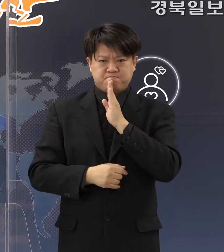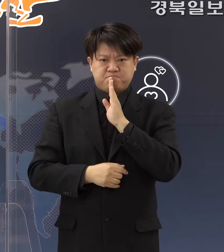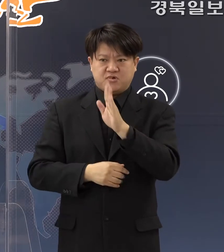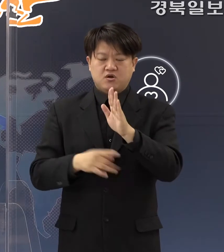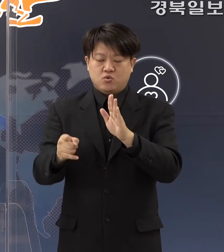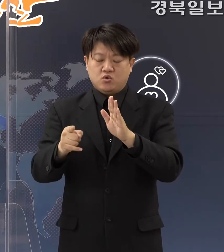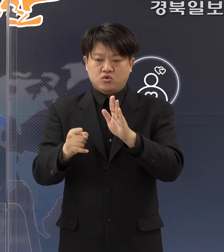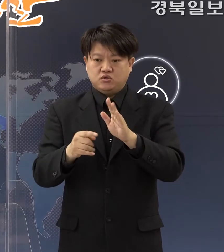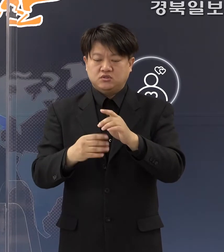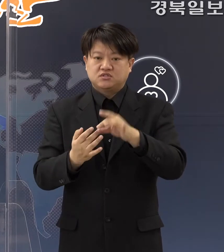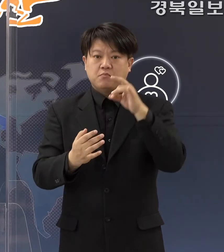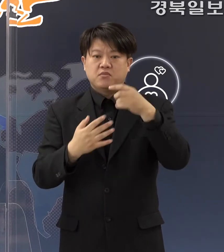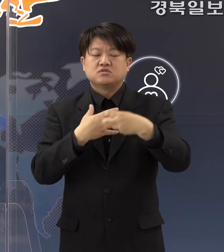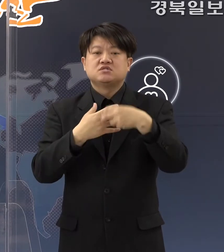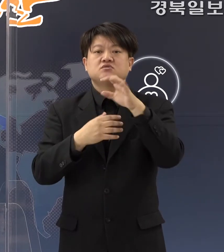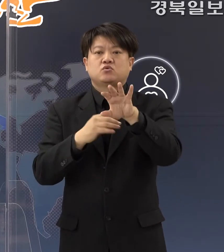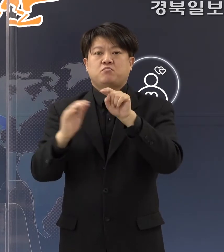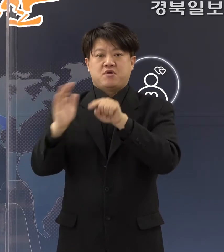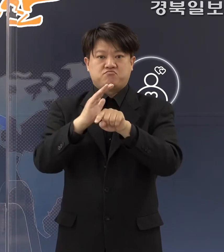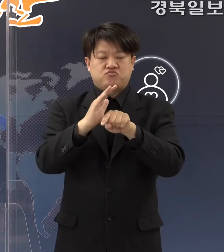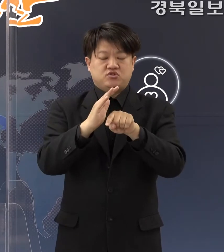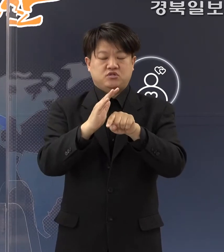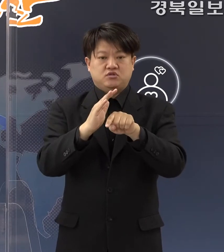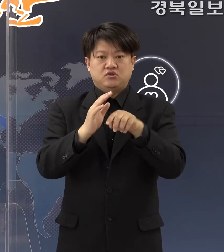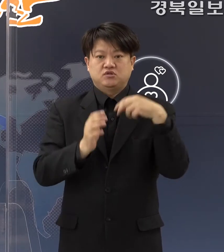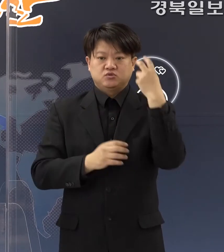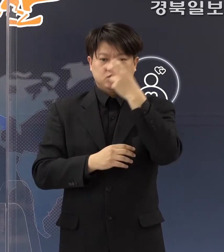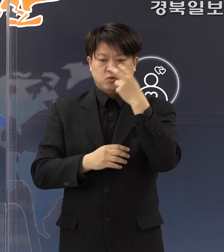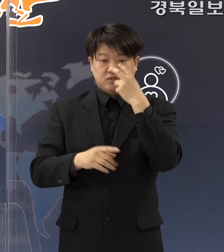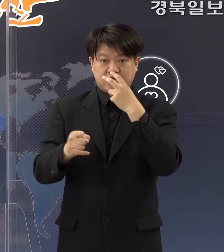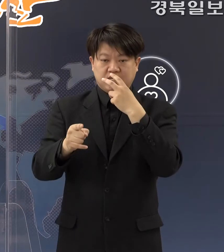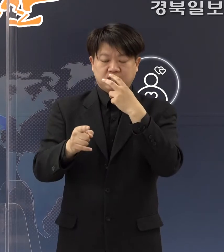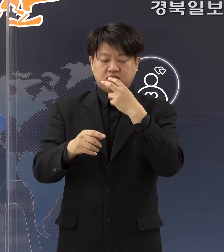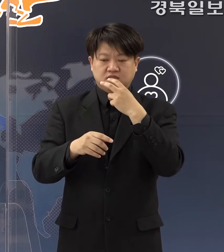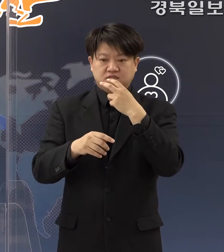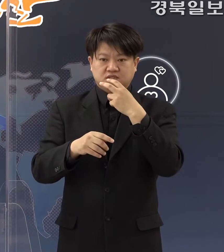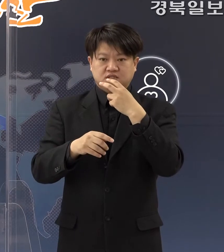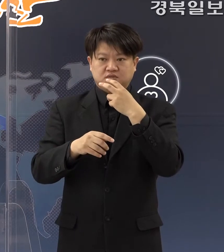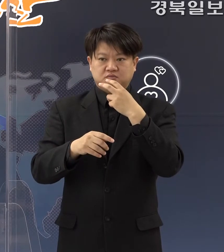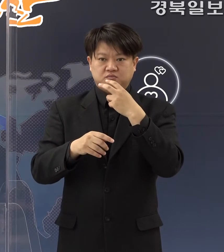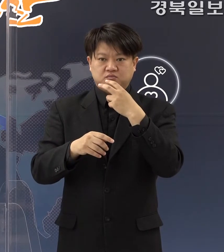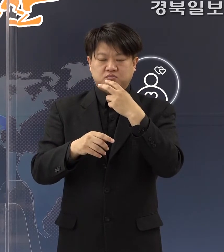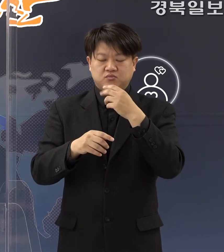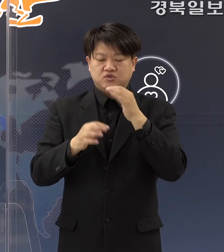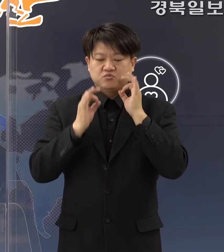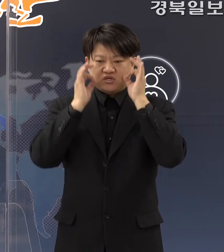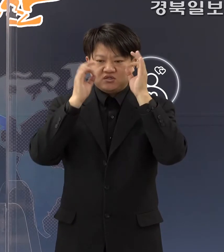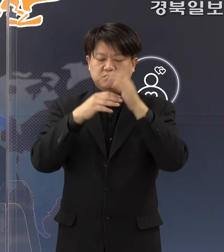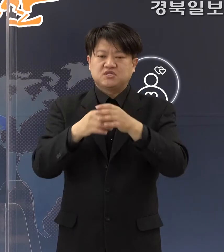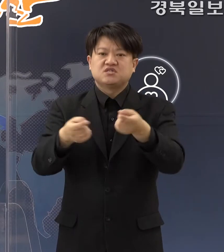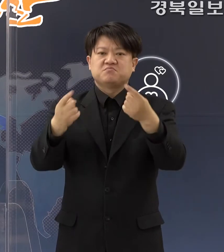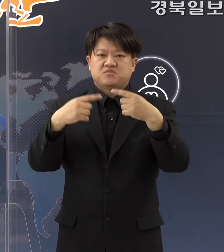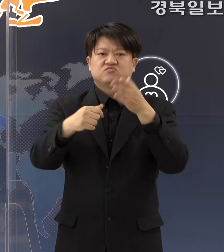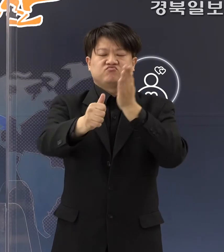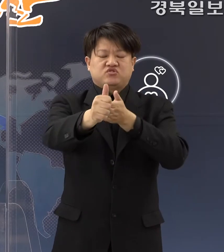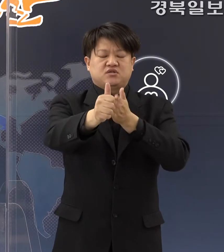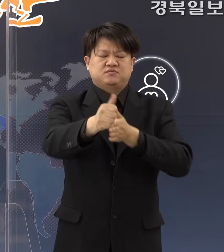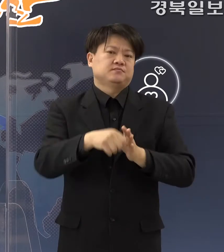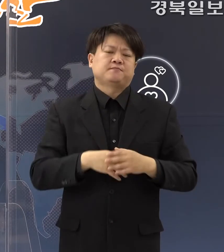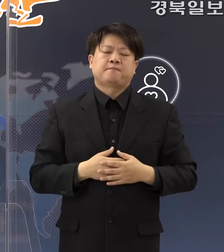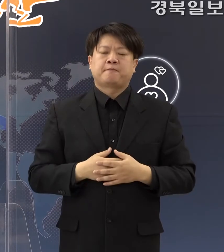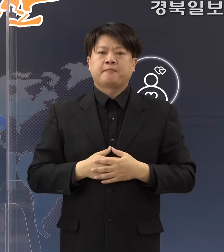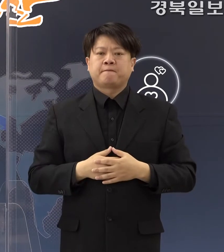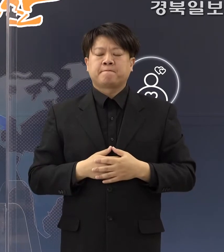선별진료소를 방문해서 역학조사에 좀 성실히 임해 주실 것을 특별히 당부를 드립니다.